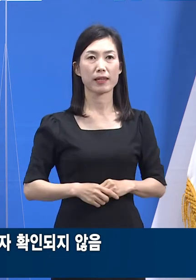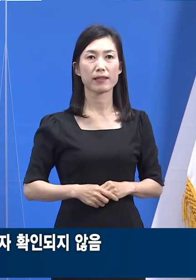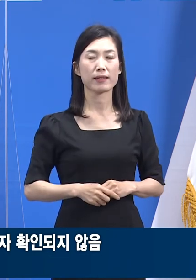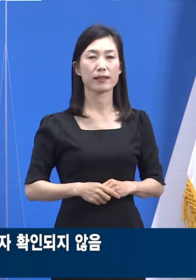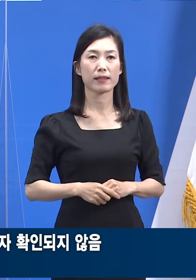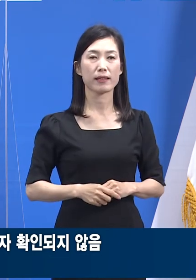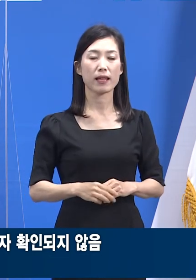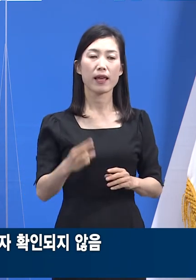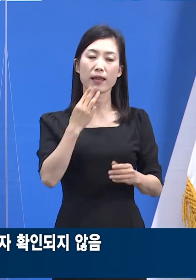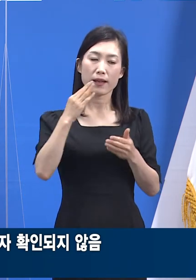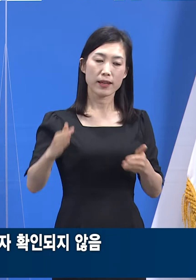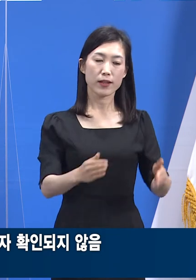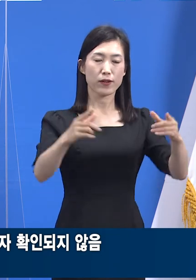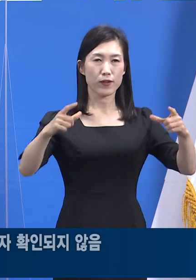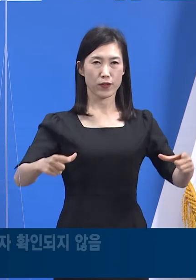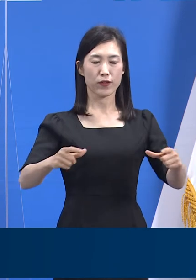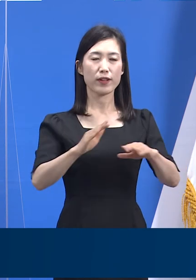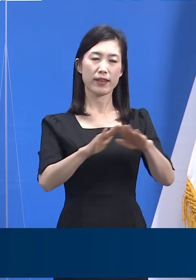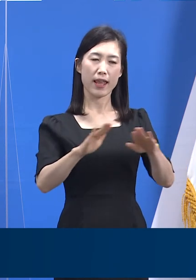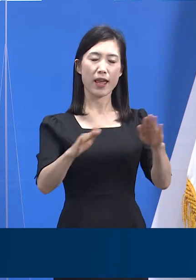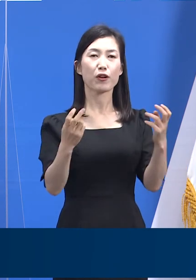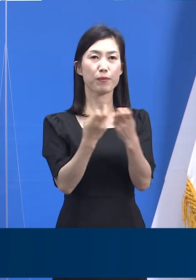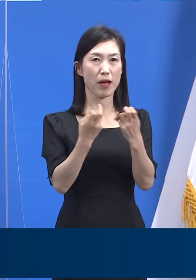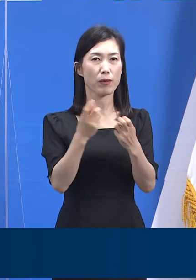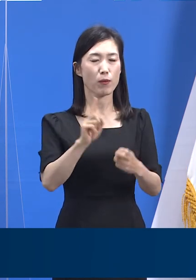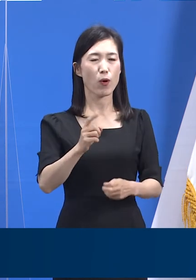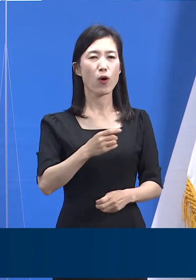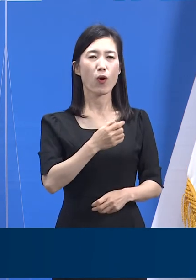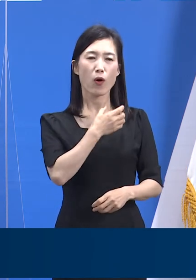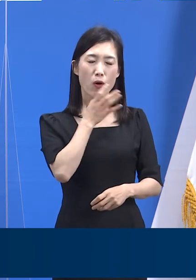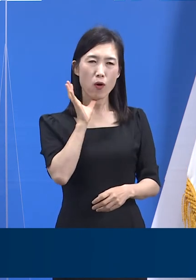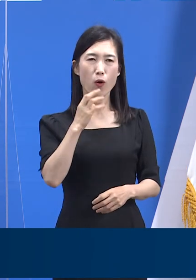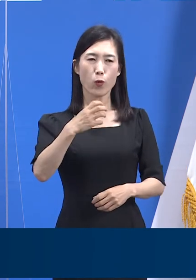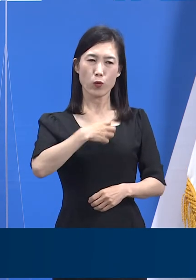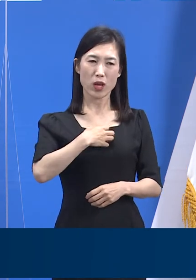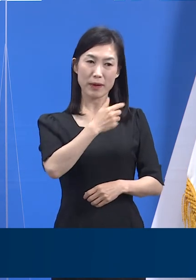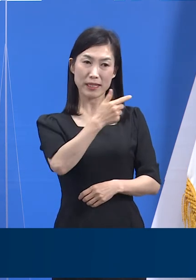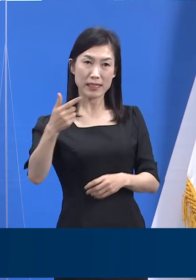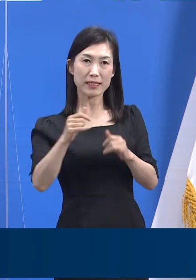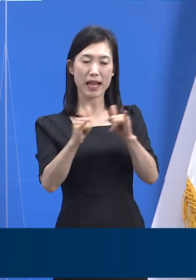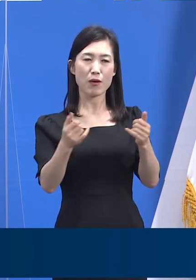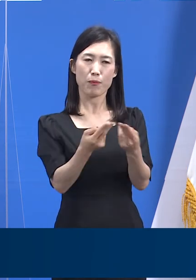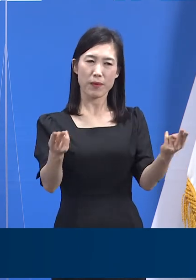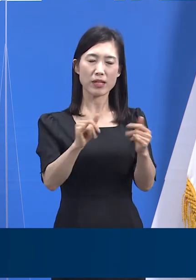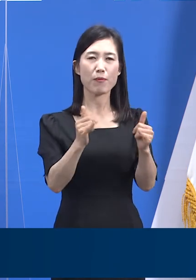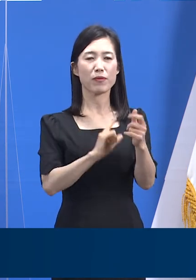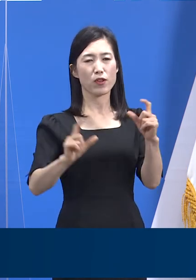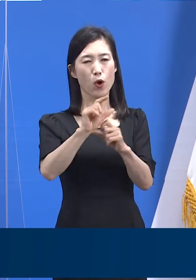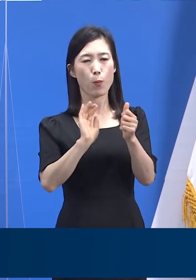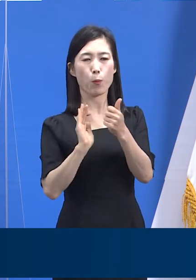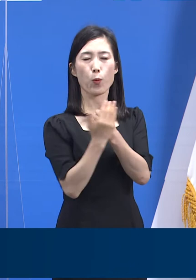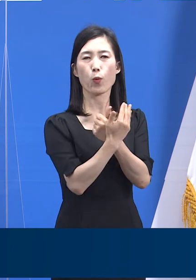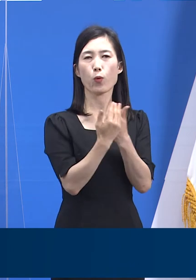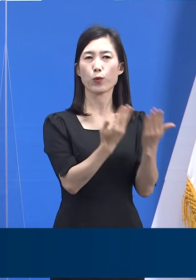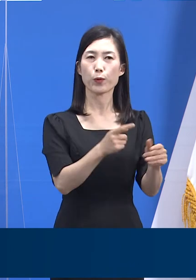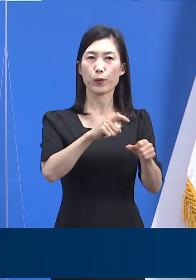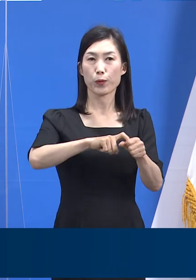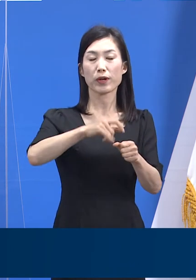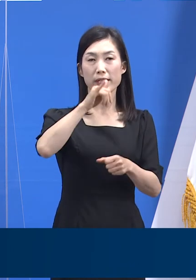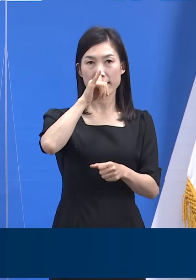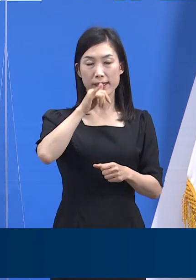경기도의 코로나19 대응 전략은 고위험군의 건강과 생명을 보호하는 데 주안점을 두고 있습니다.